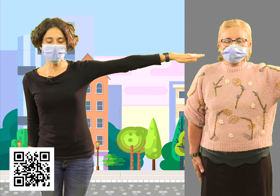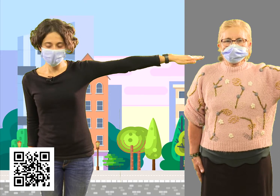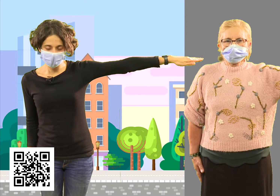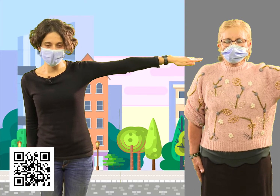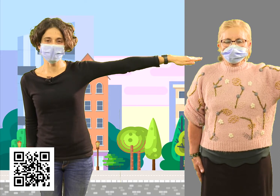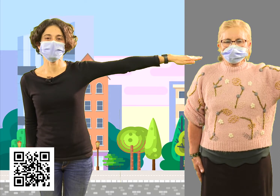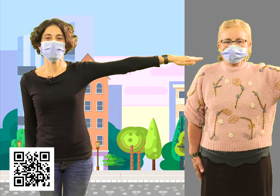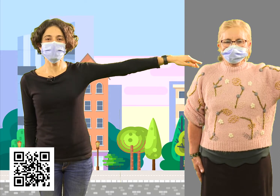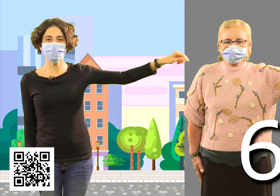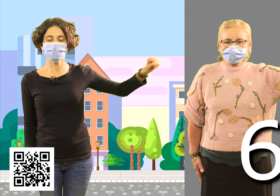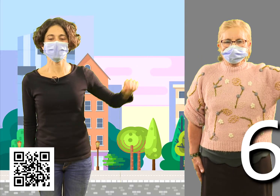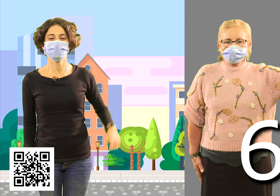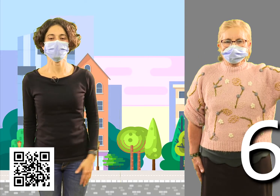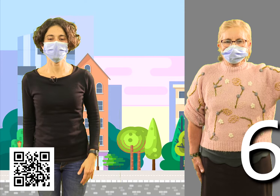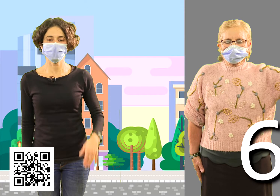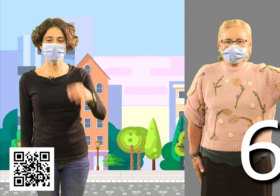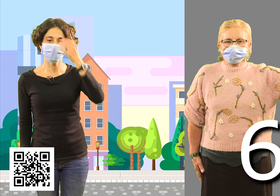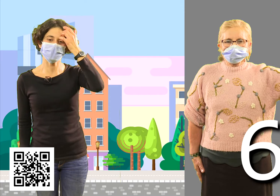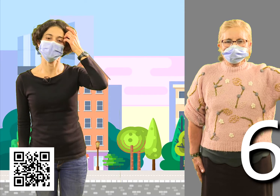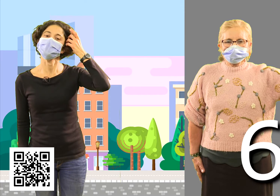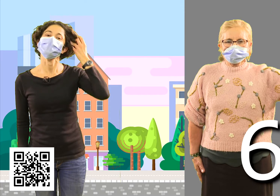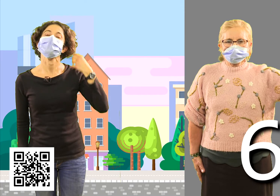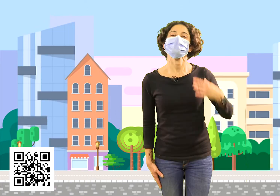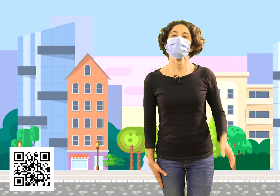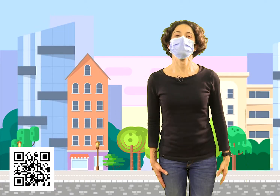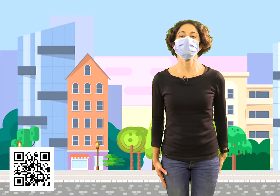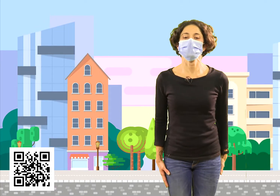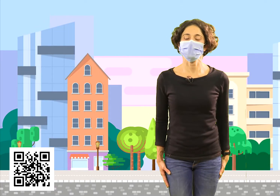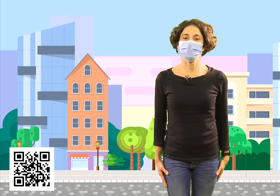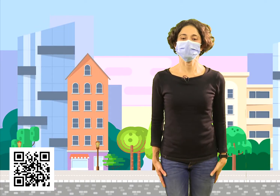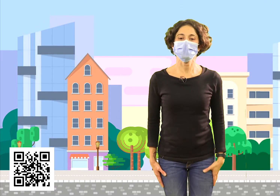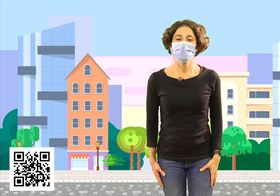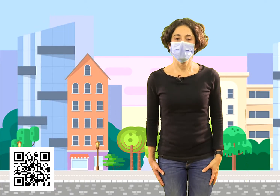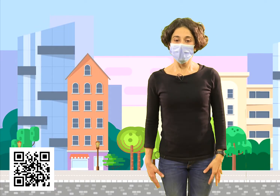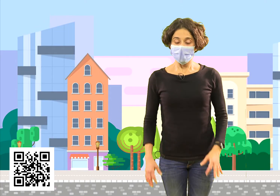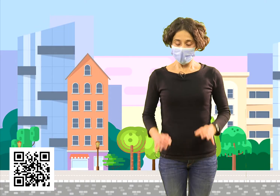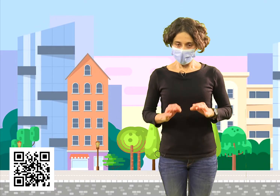¡Eso es! El número 6. ¡Fenomenal! ¡Muy bien!